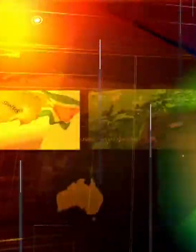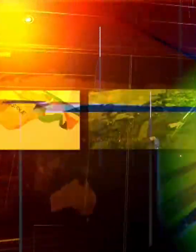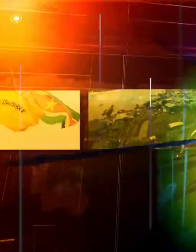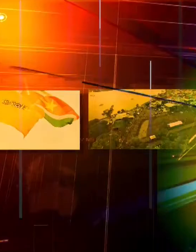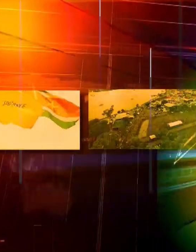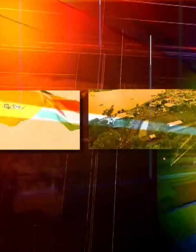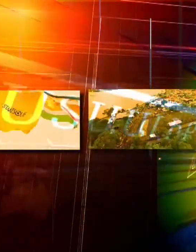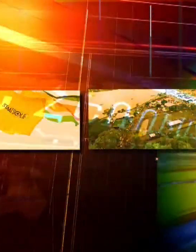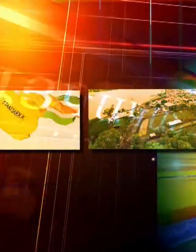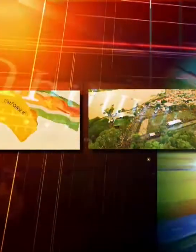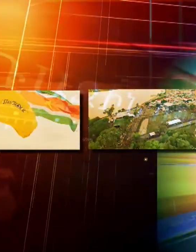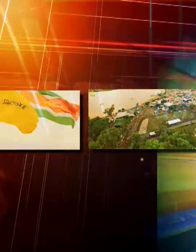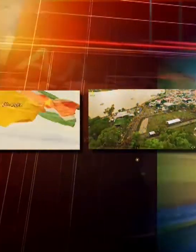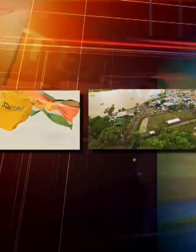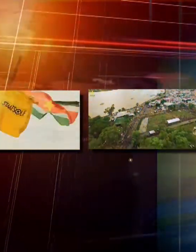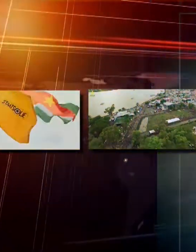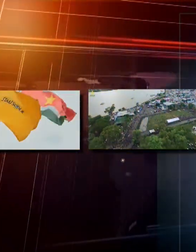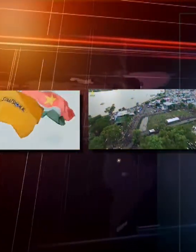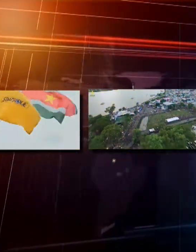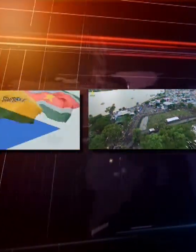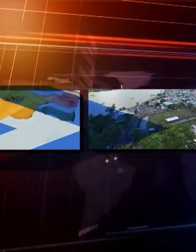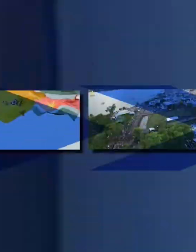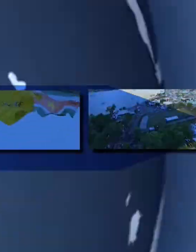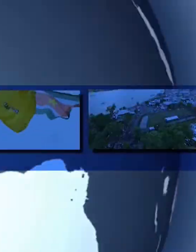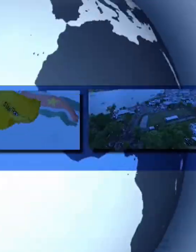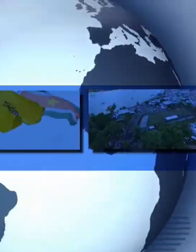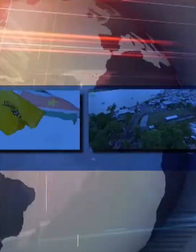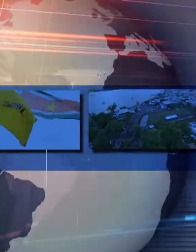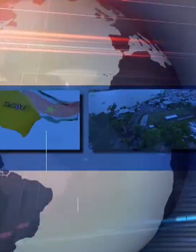TV Gelderland 2021